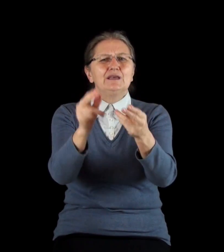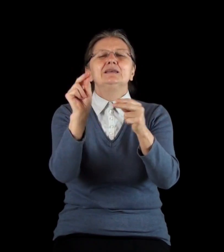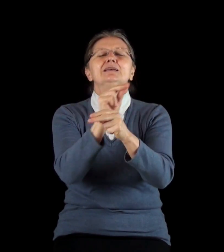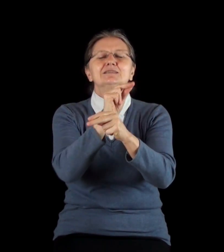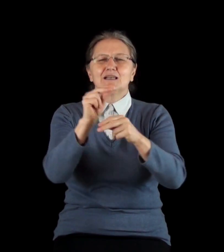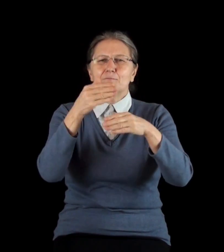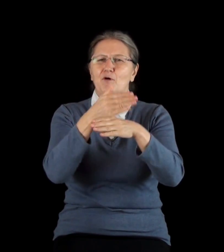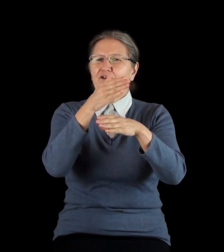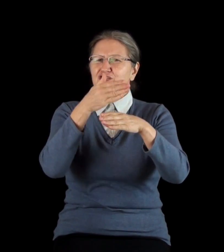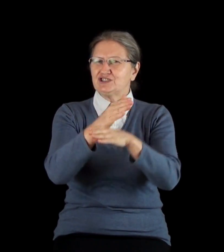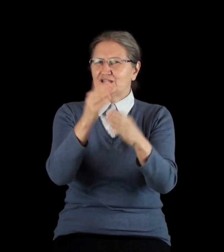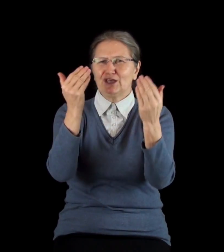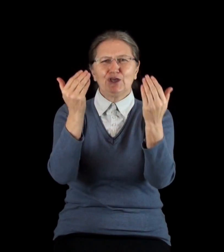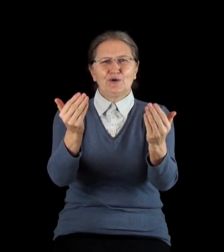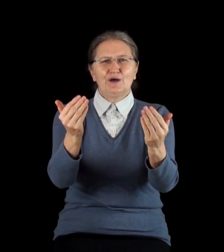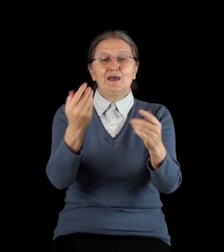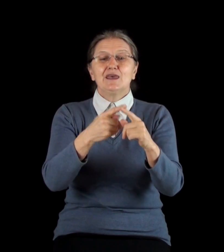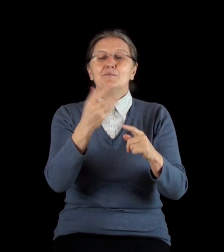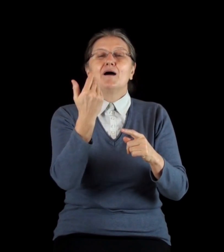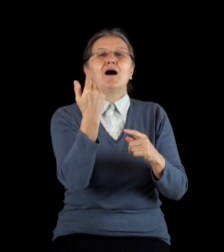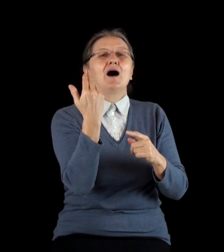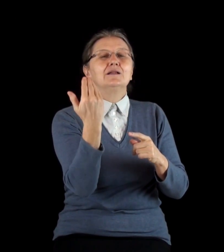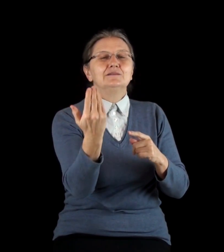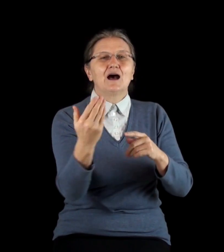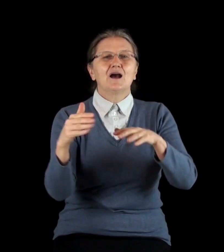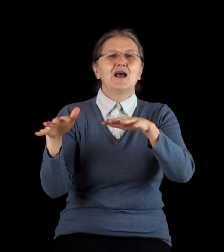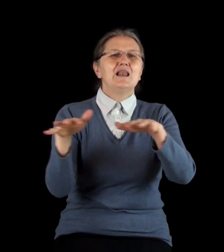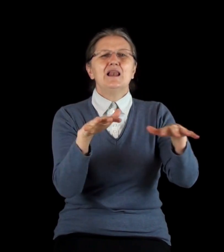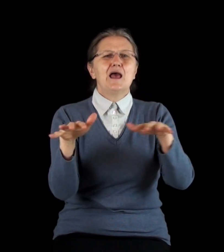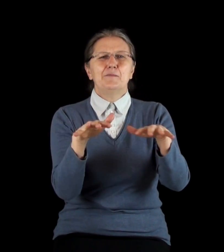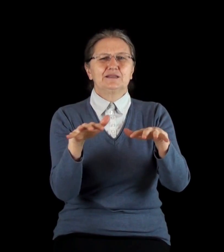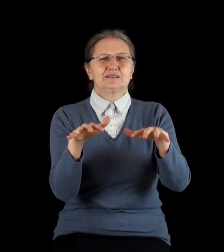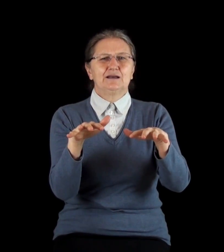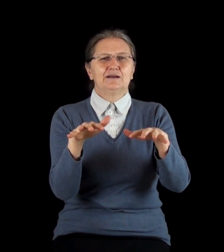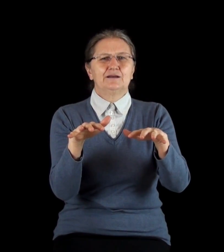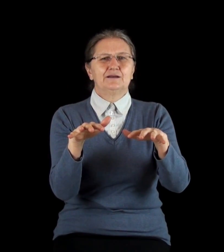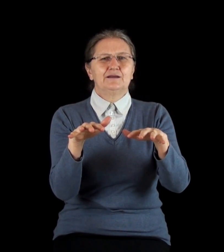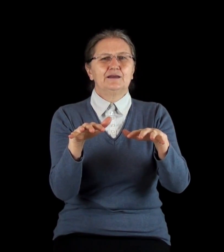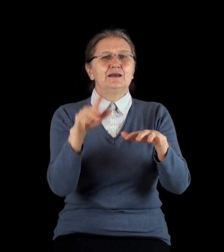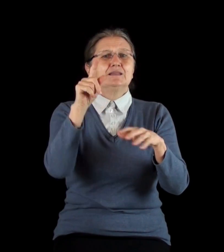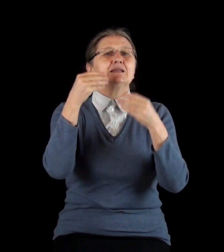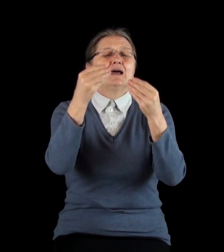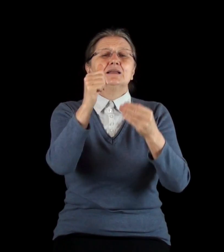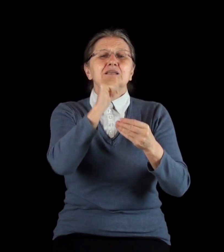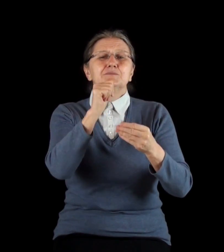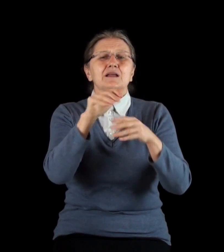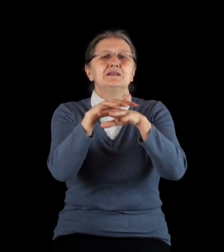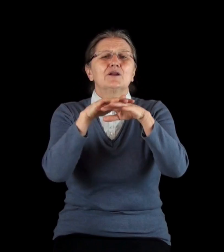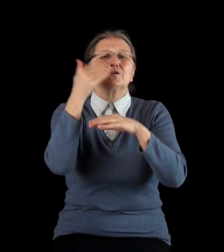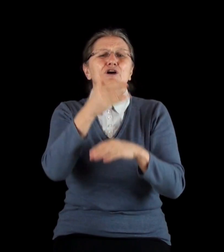исцели повреждение ее, ибо она колеблется. Ты дал испытать народу Твоему